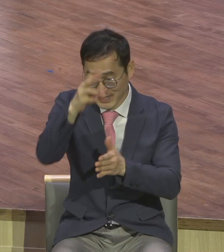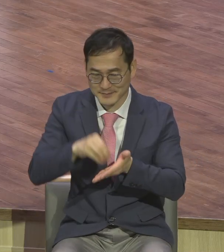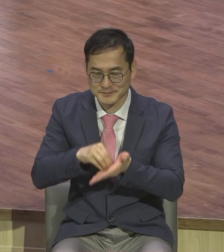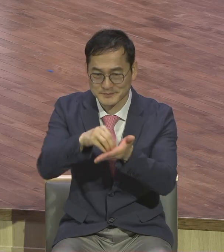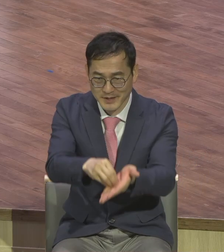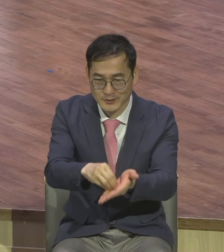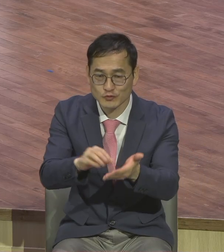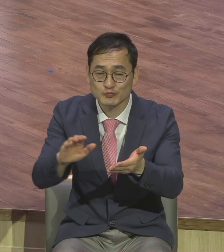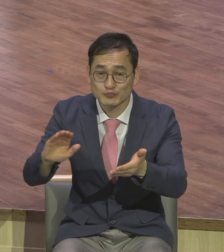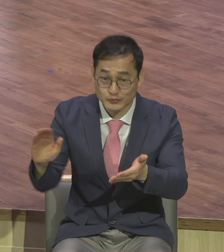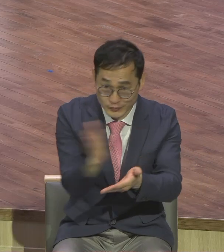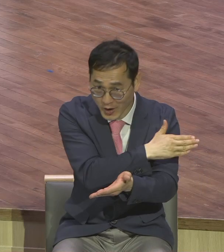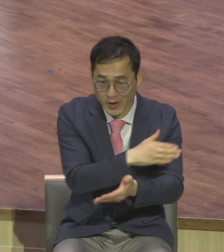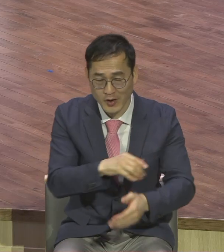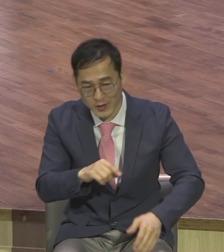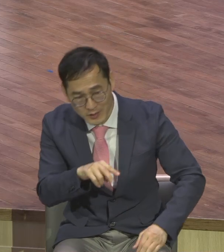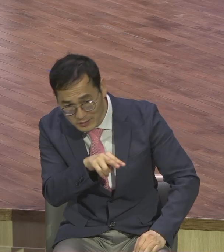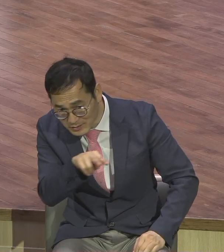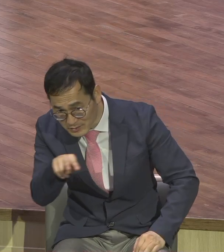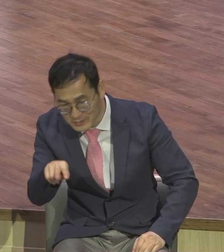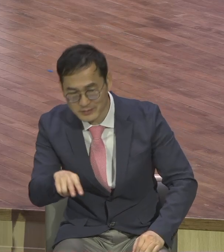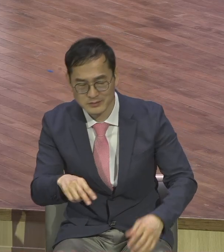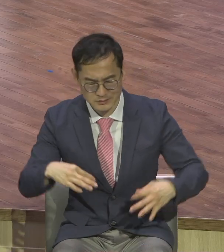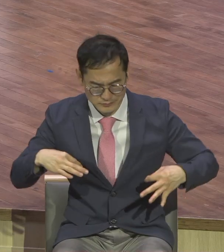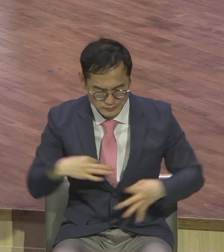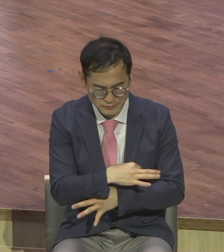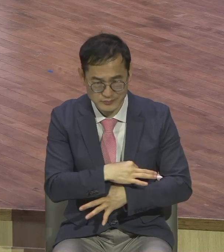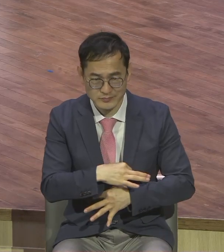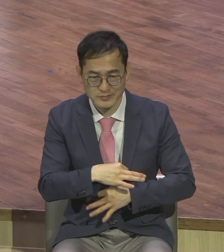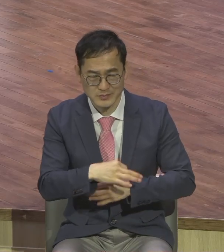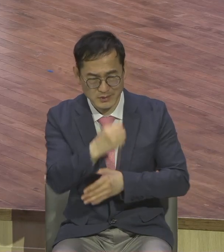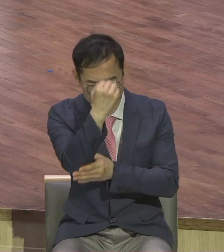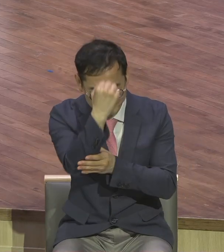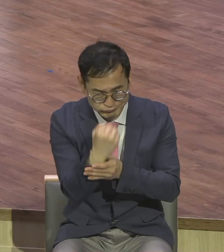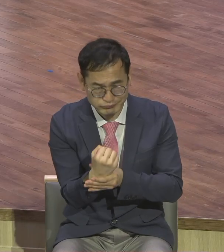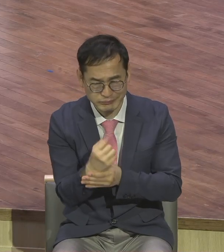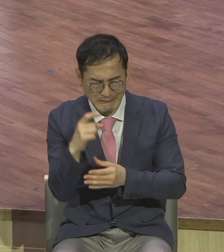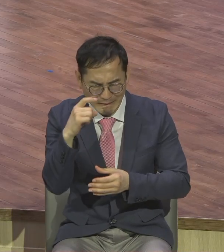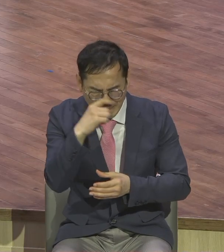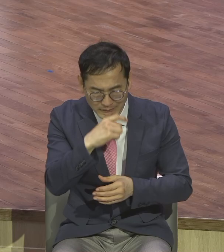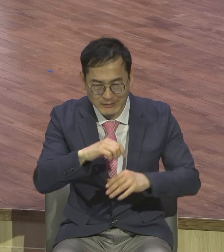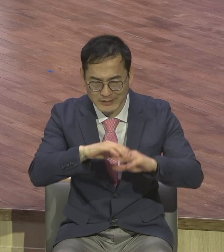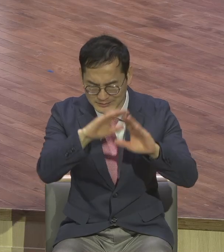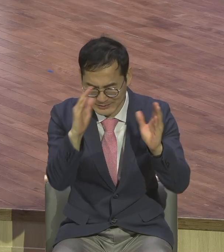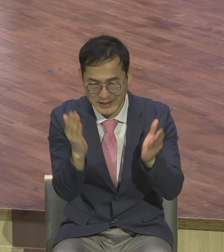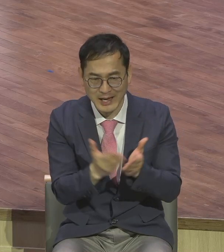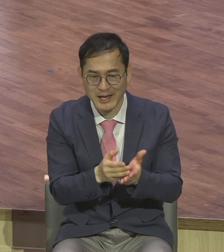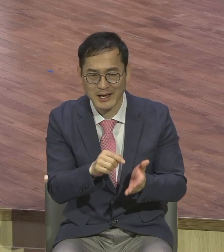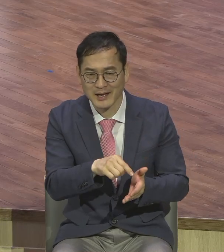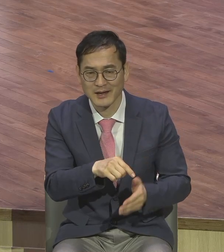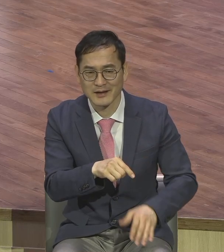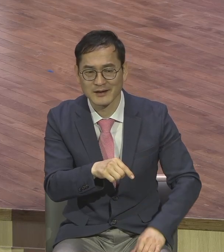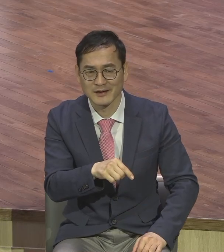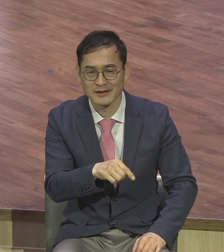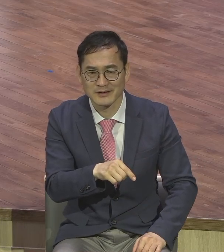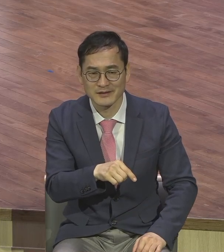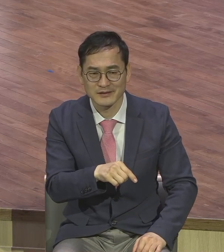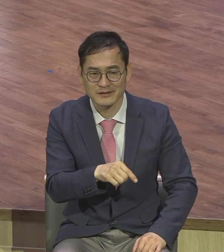온갖 부정, 부패와 타락으로 얼룩져 있는 세상이 아니요. 성전 교회요. 교회